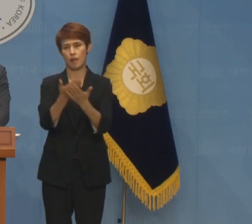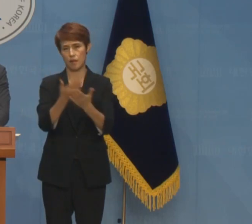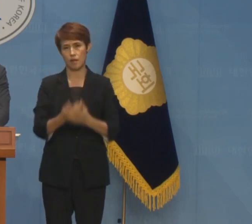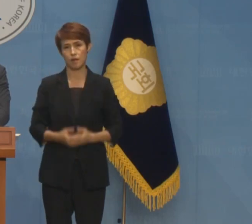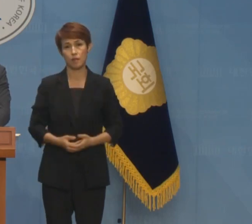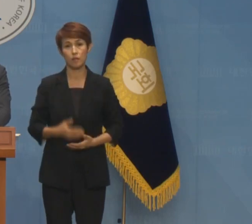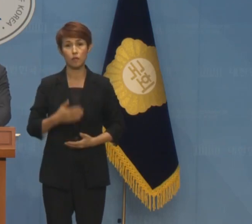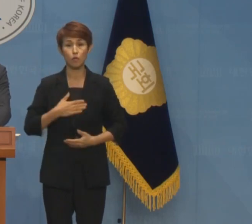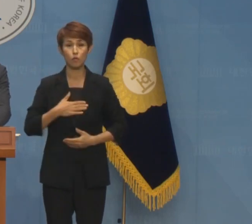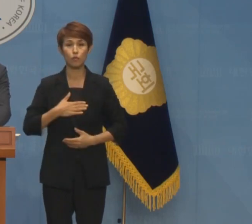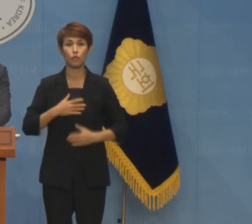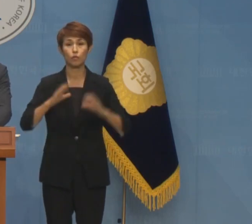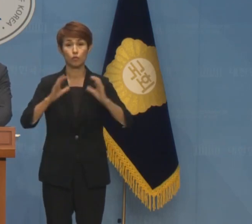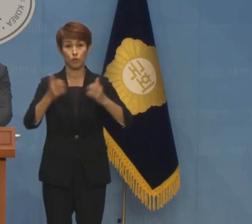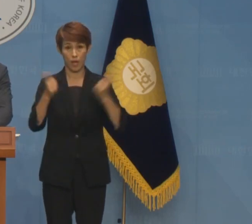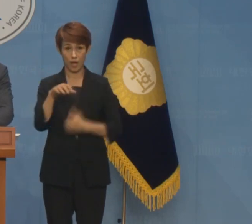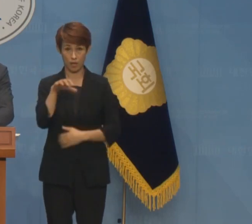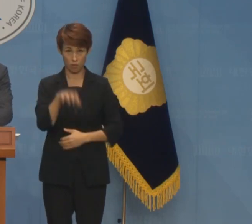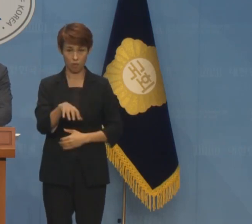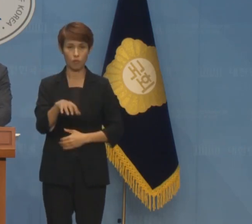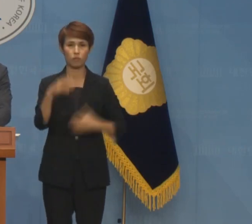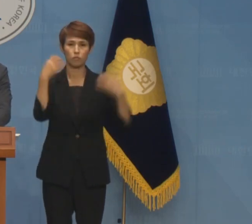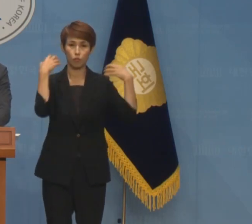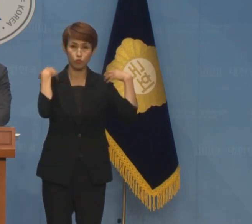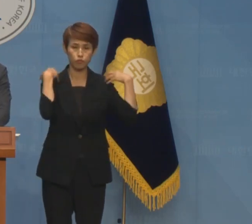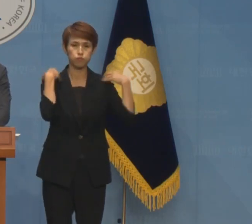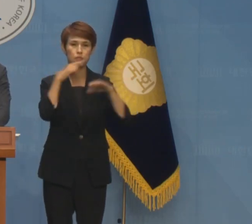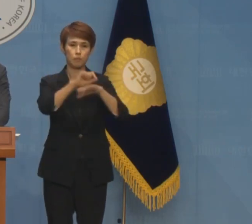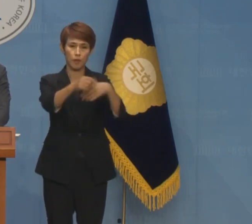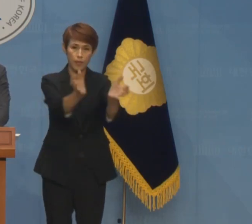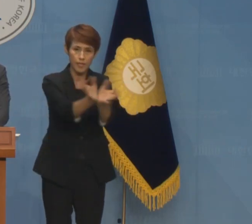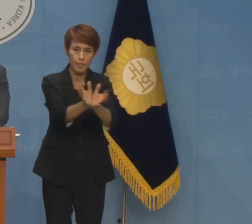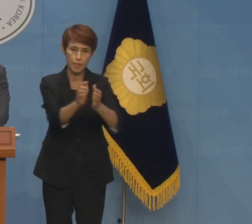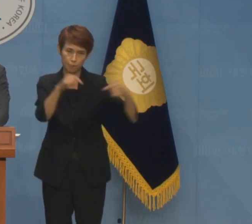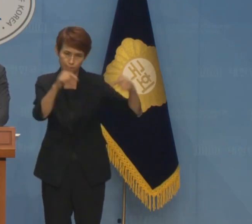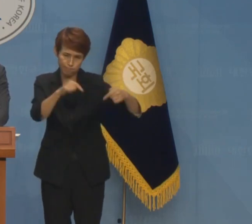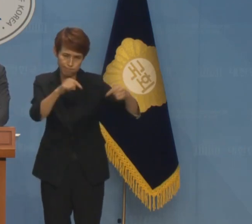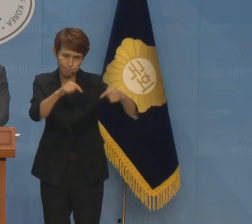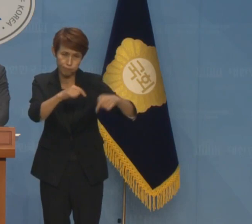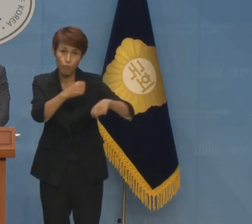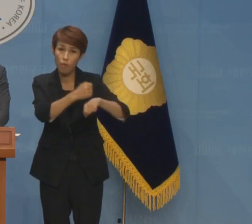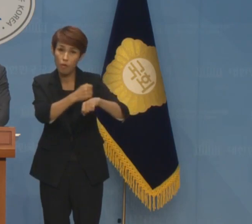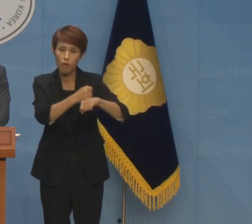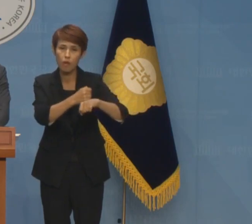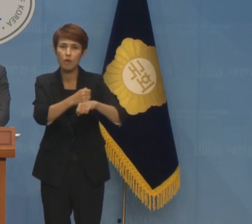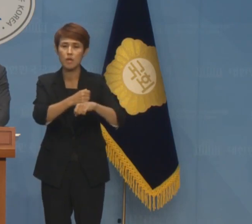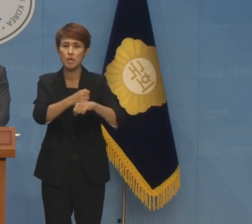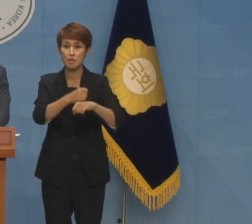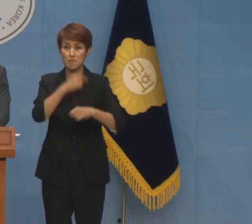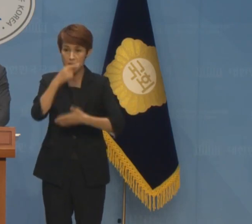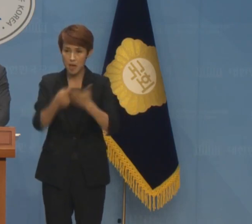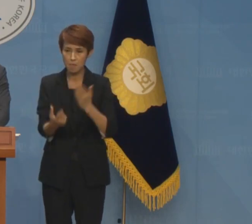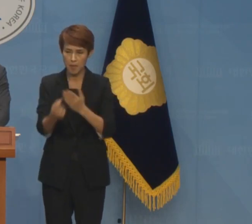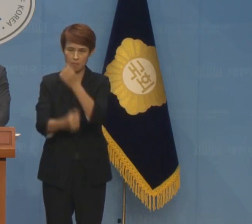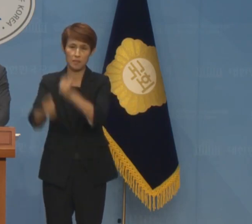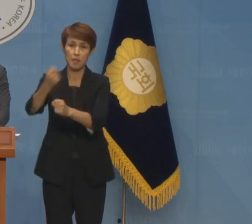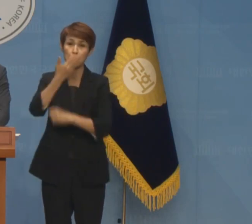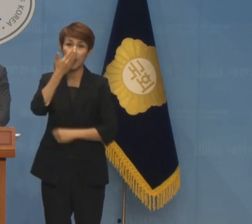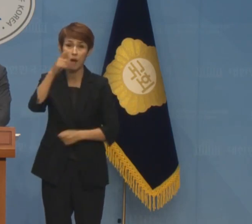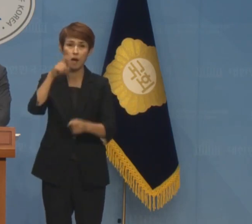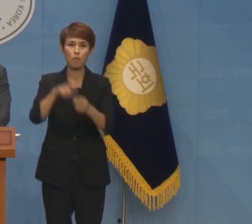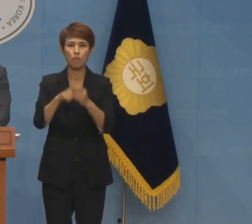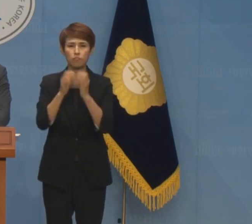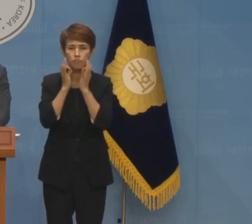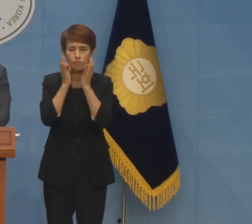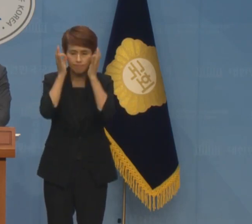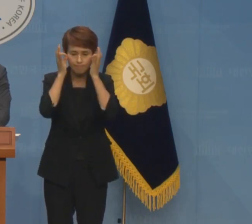정부와 지방자치단체와 긴멸하게 협력하여 수해 피해가 조속히 복구될 수 있도록 대책